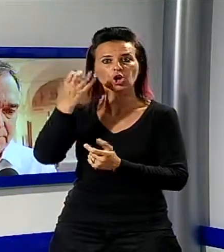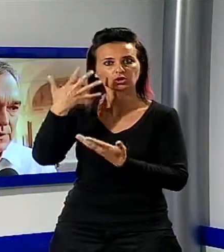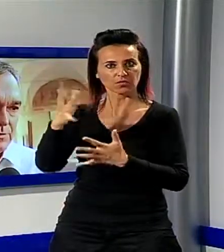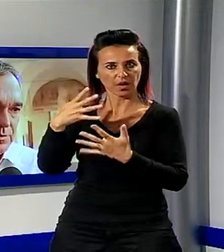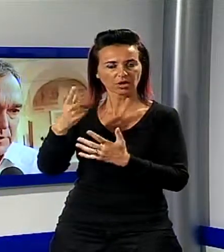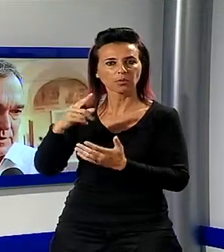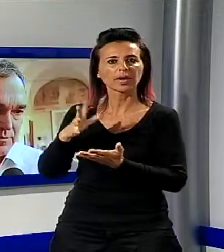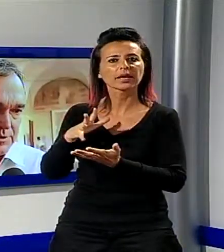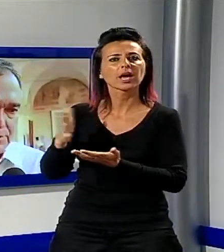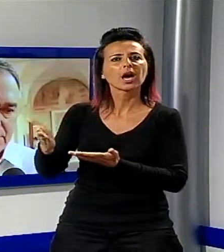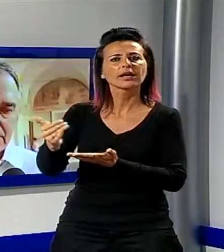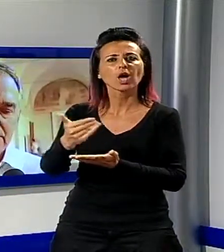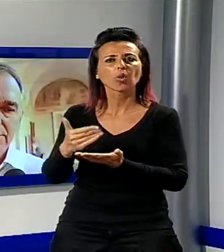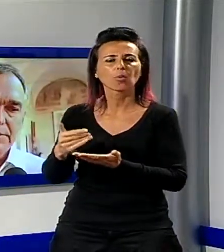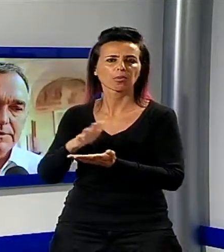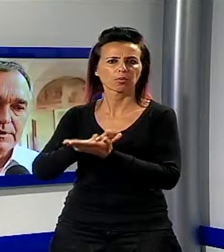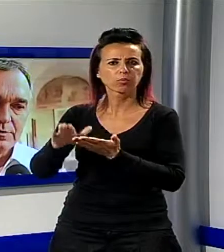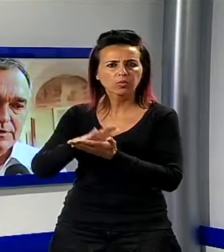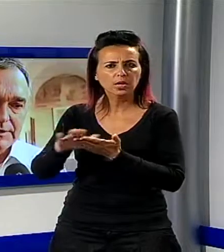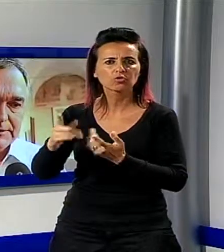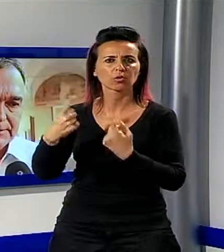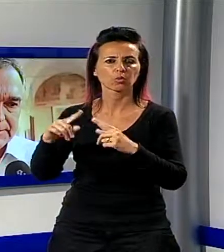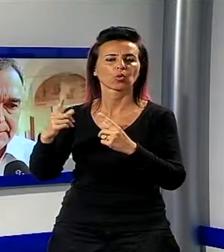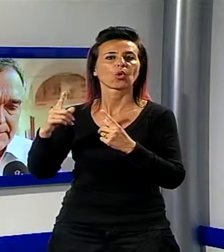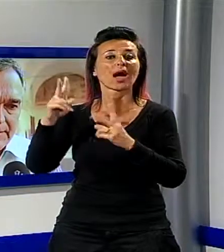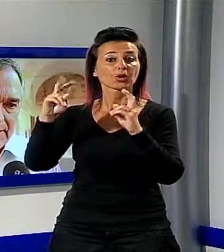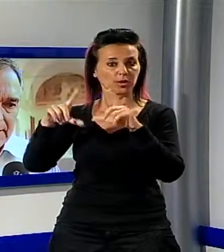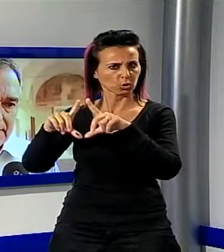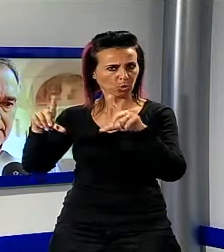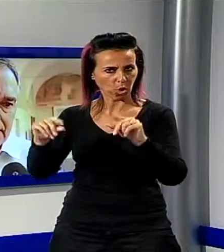soldi per i recuperi, messo i soldi anche sul tema delle bollette.